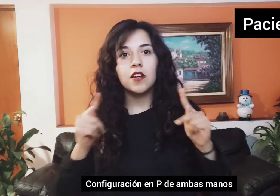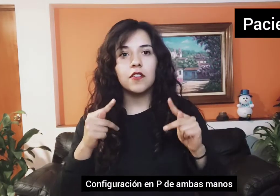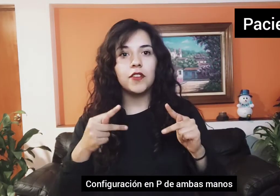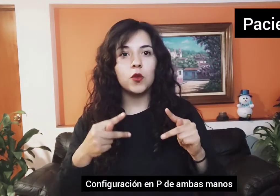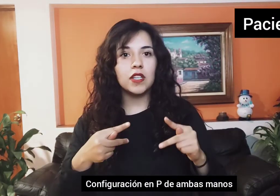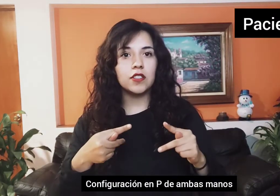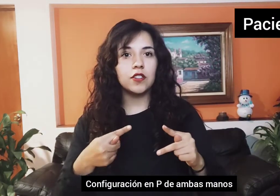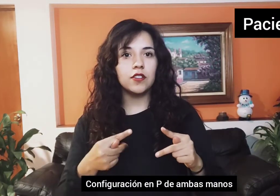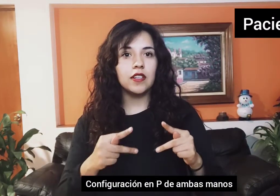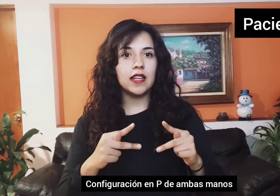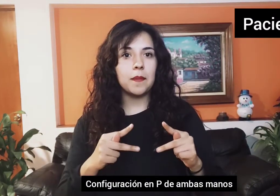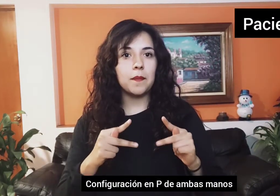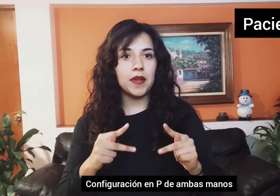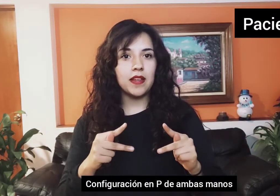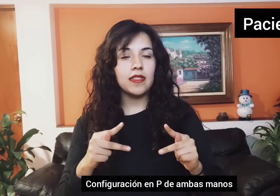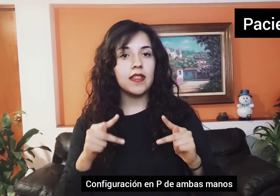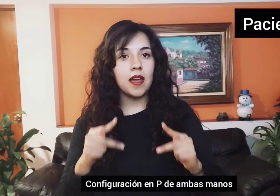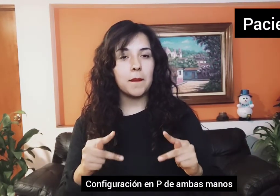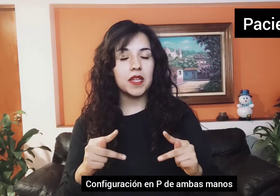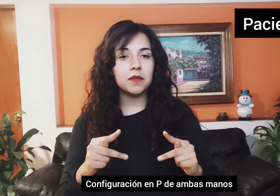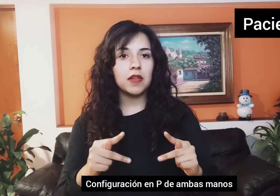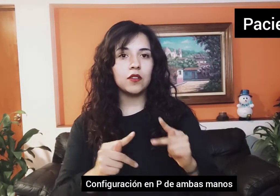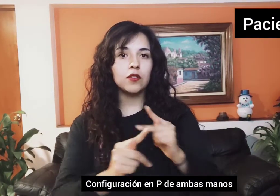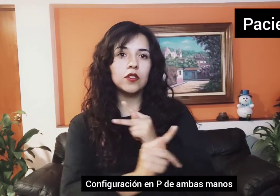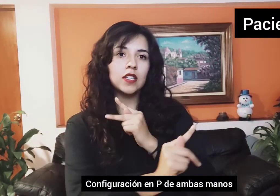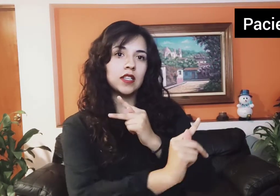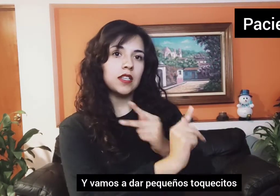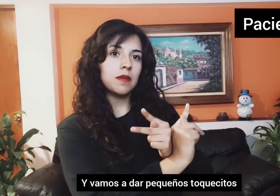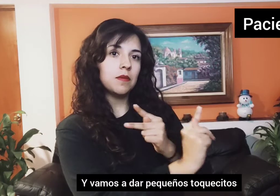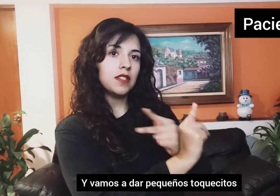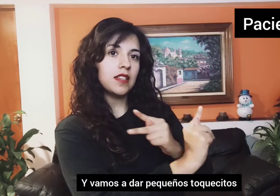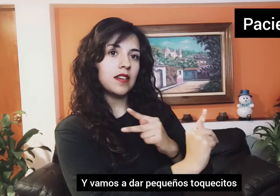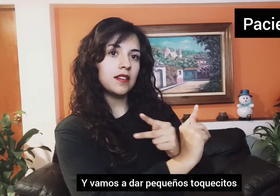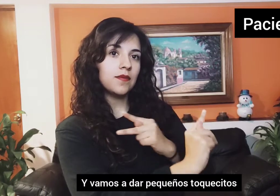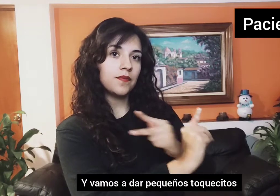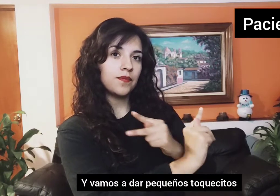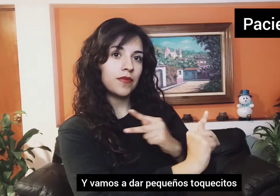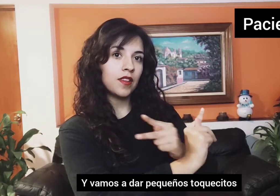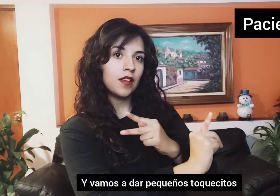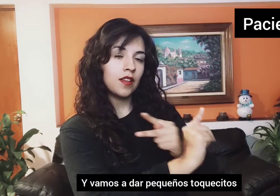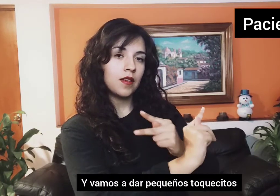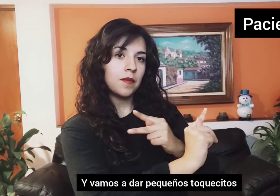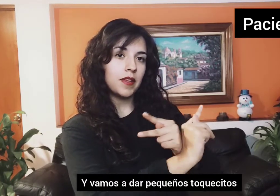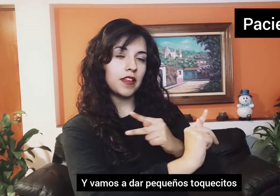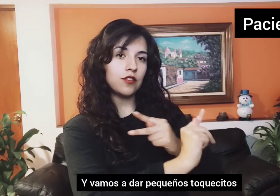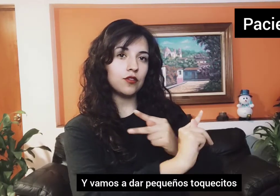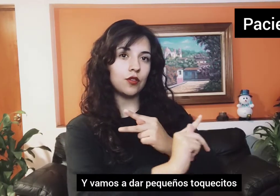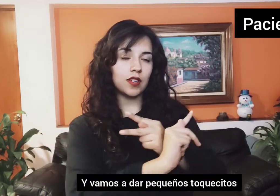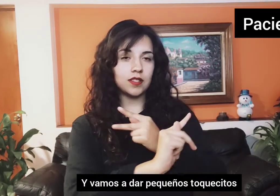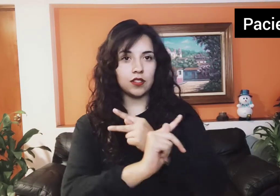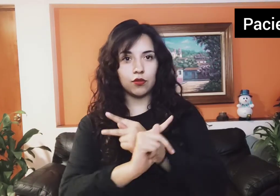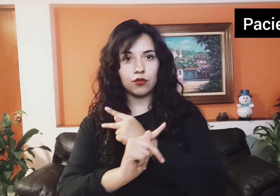configuración en P de ambas manos y vamos a dar pequeños toquecitos.